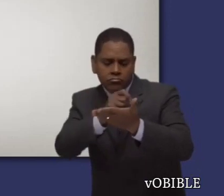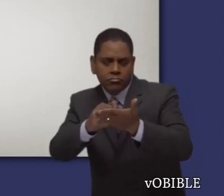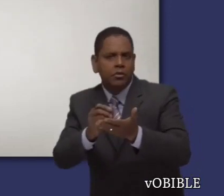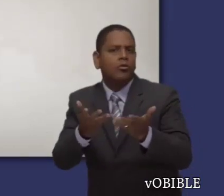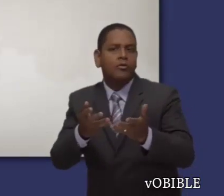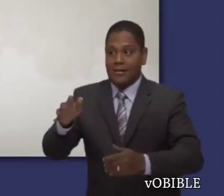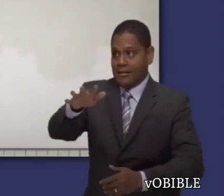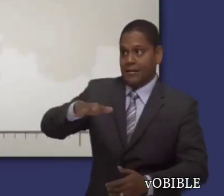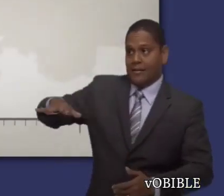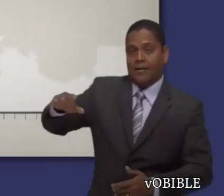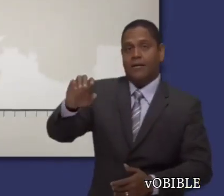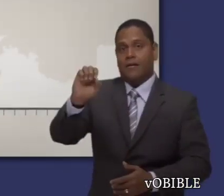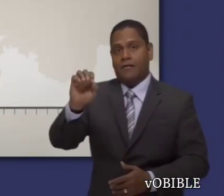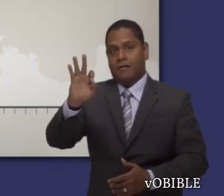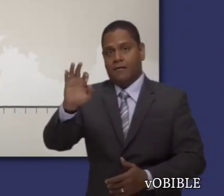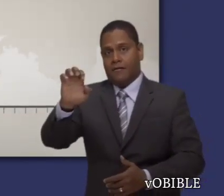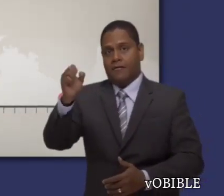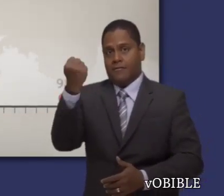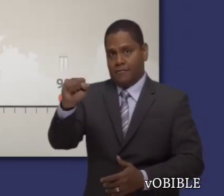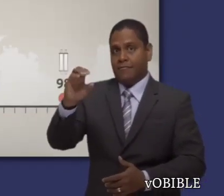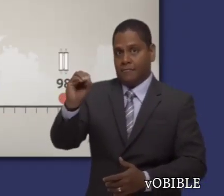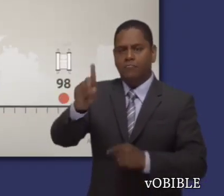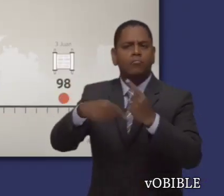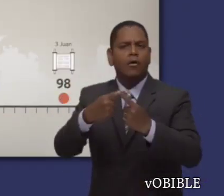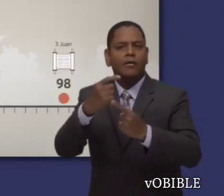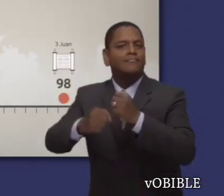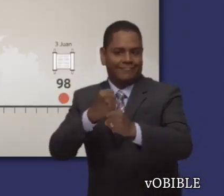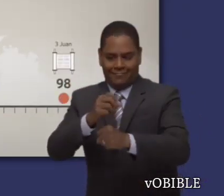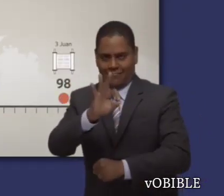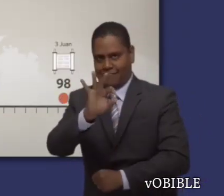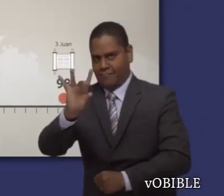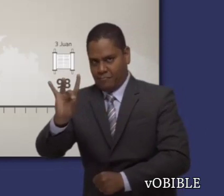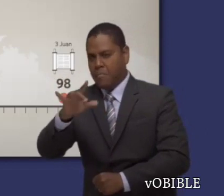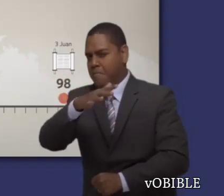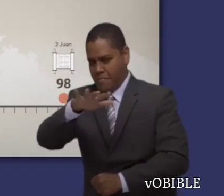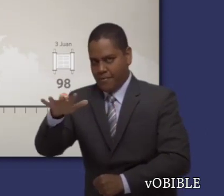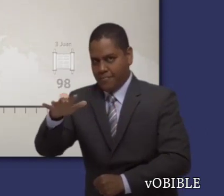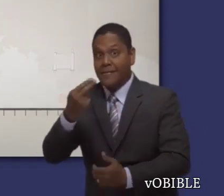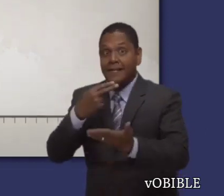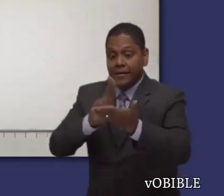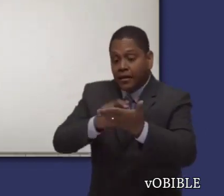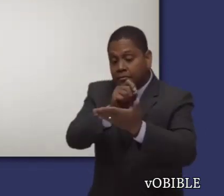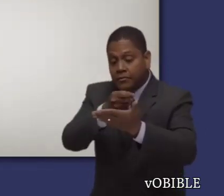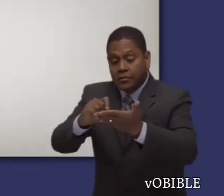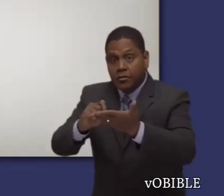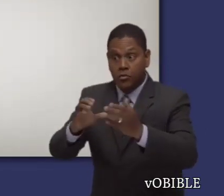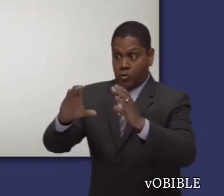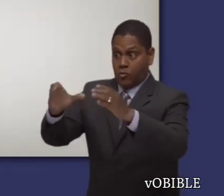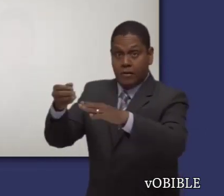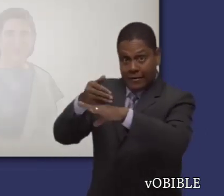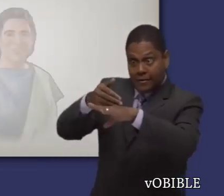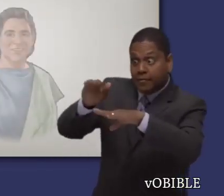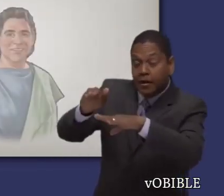Juan escribió su tercera carta en Éfeso o cerca de allí alrededor del año 98. Se la escribió a un